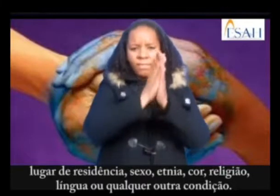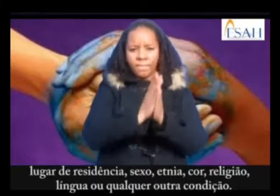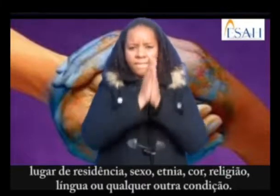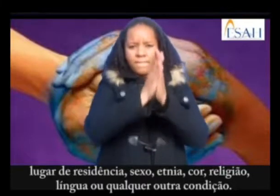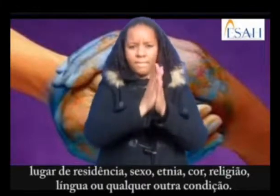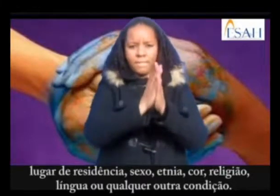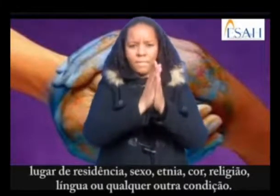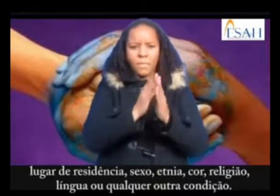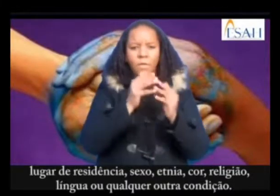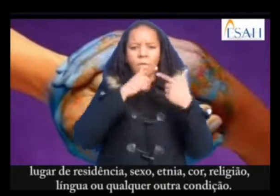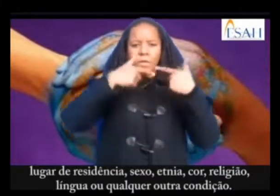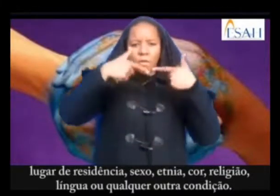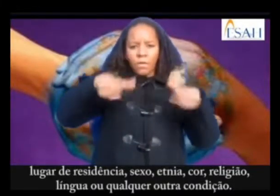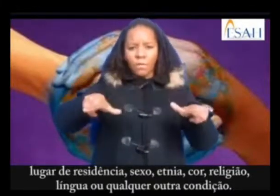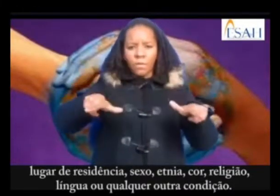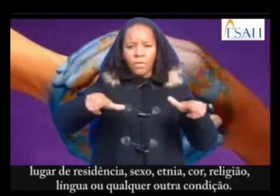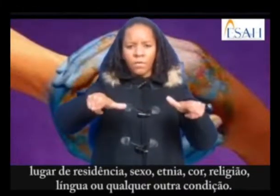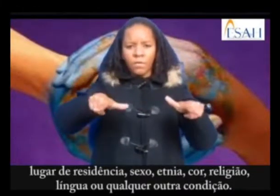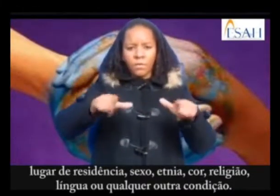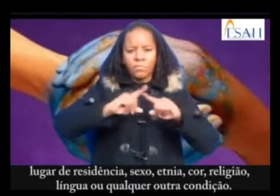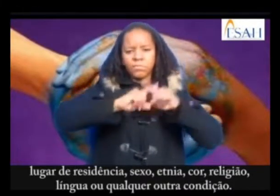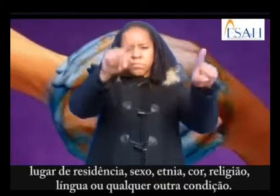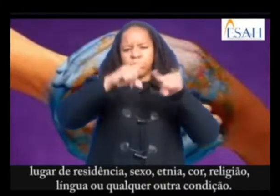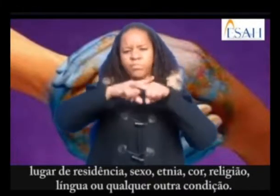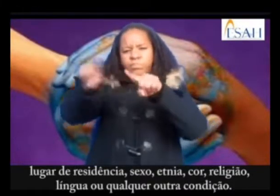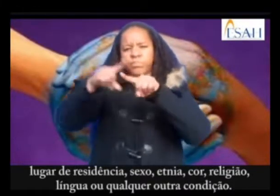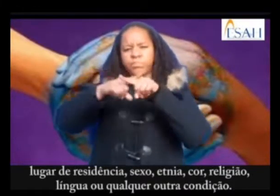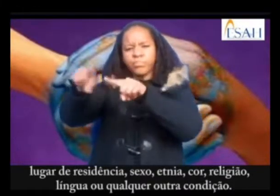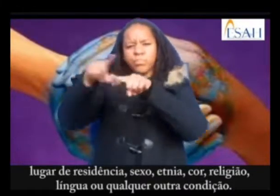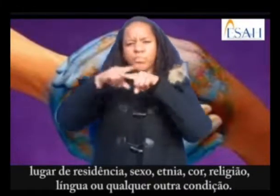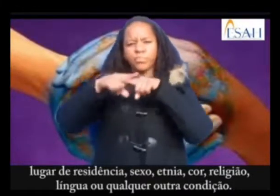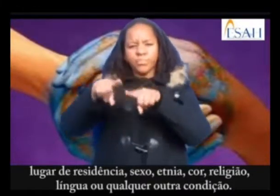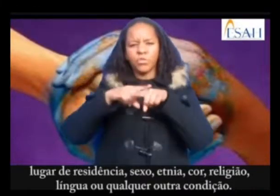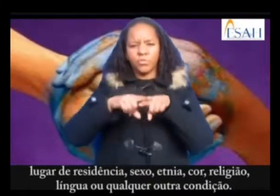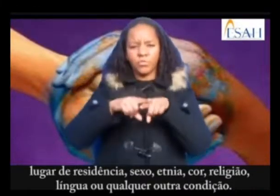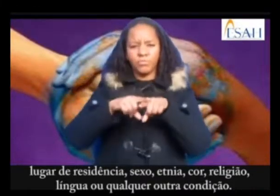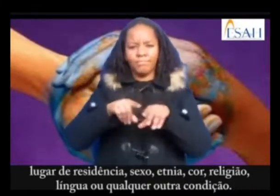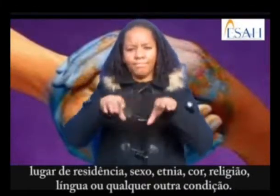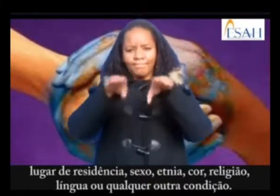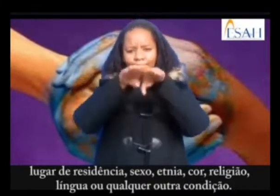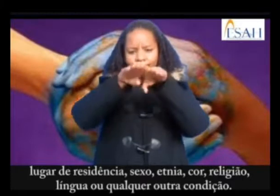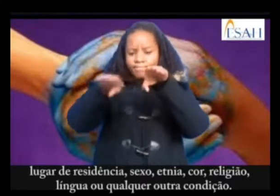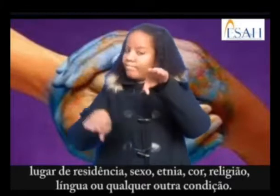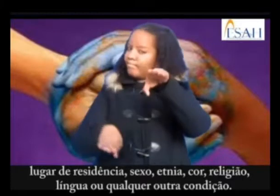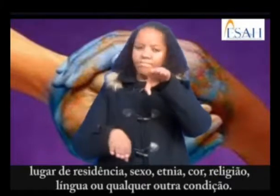religião, língua ou qualquer outra condição.